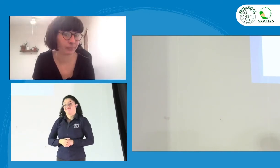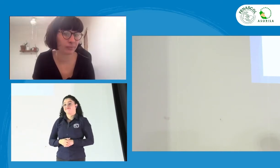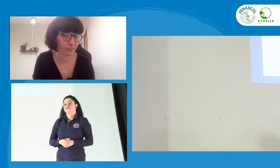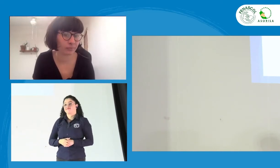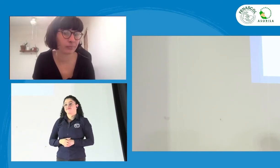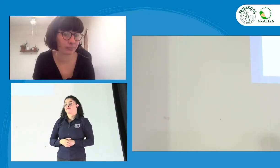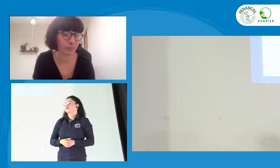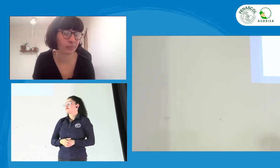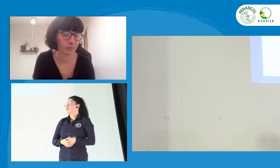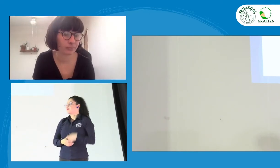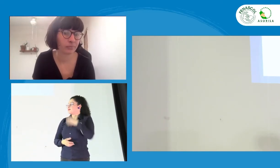son uno solo.